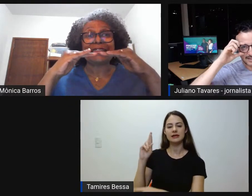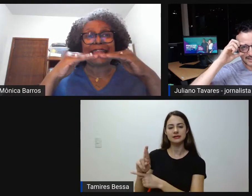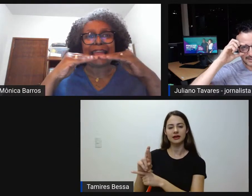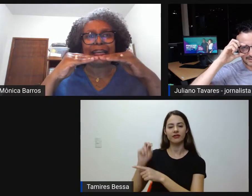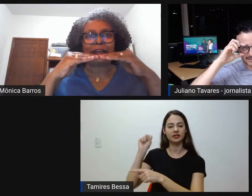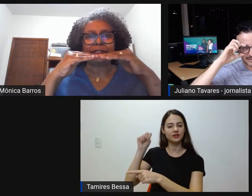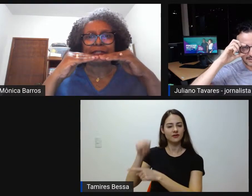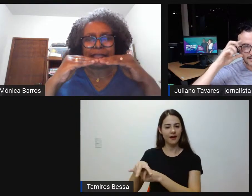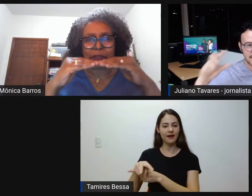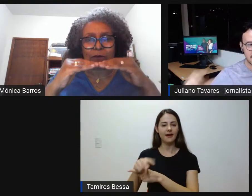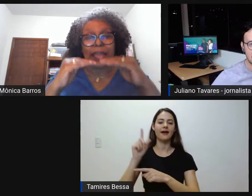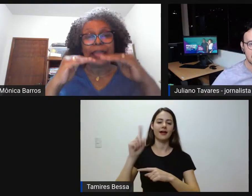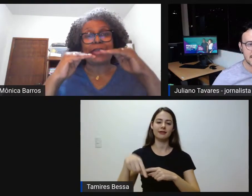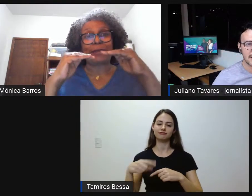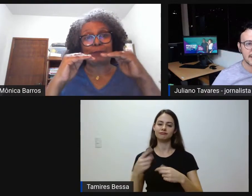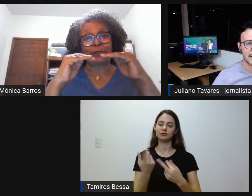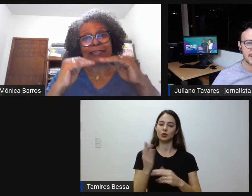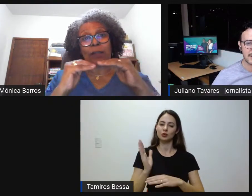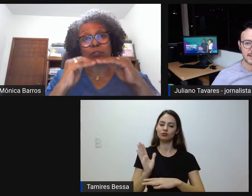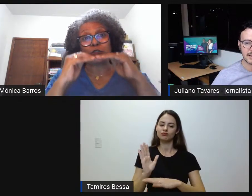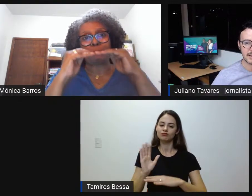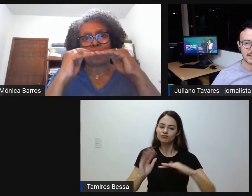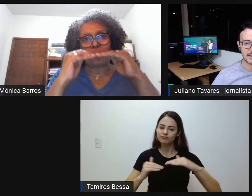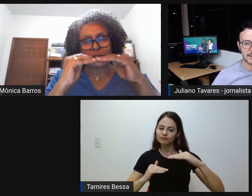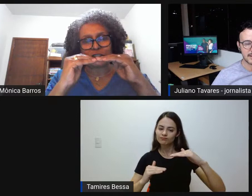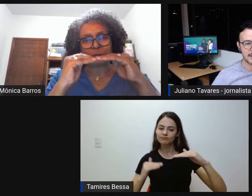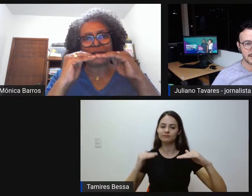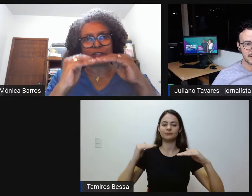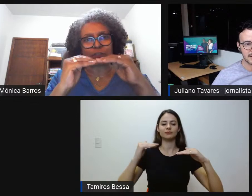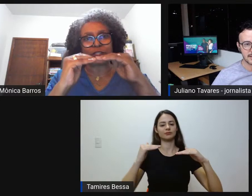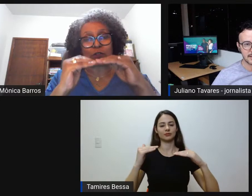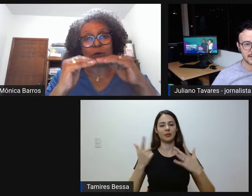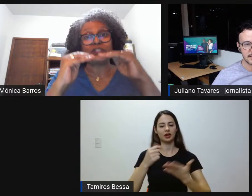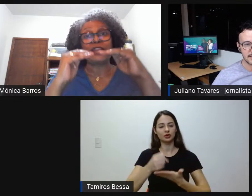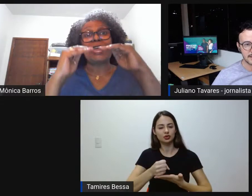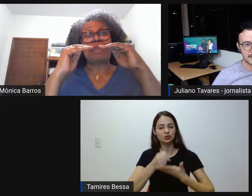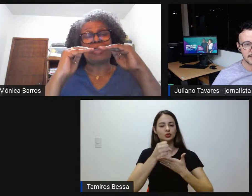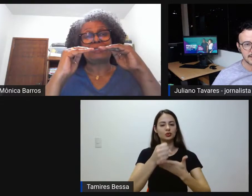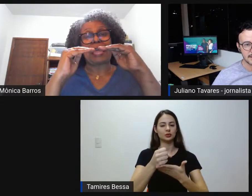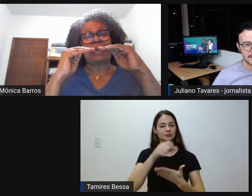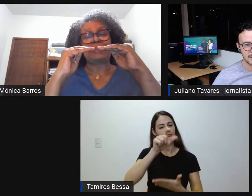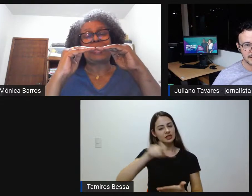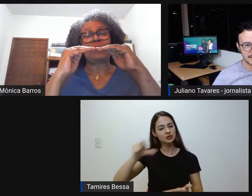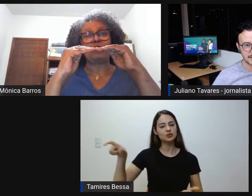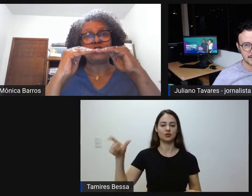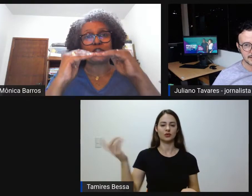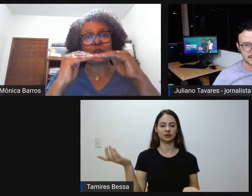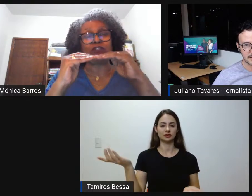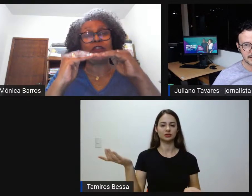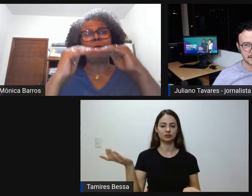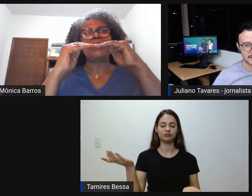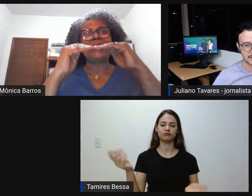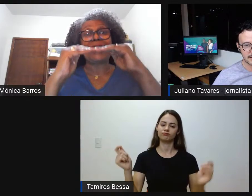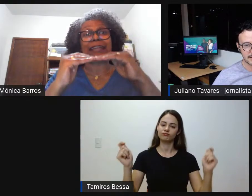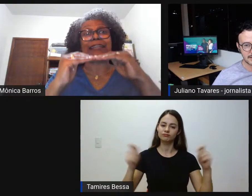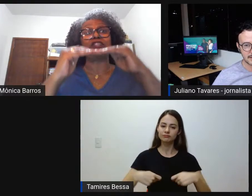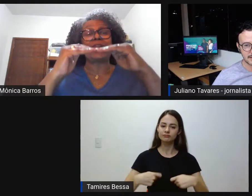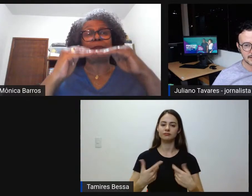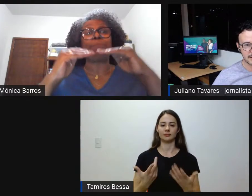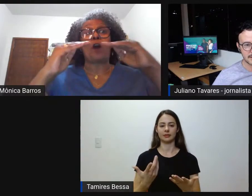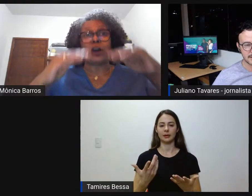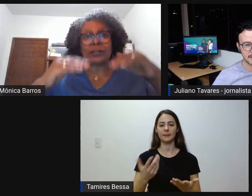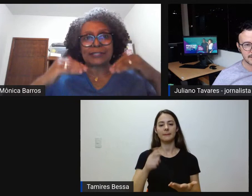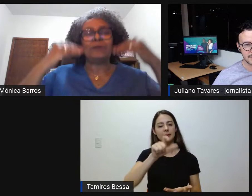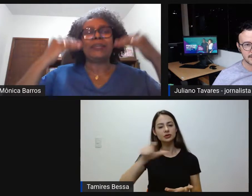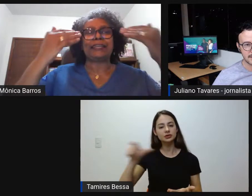é esse degrauzinho que é para poder dar o suporte para essas pessoas, dar condições para que elas